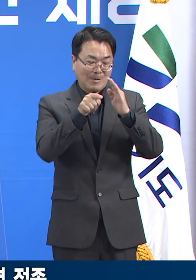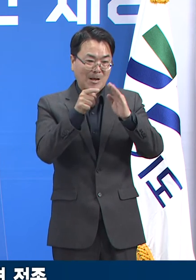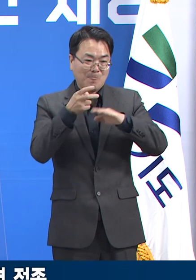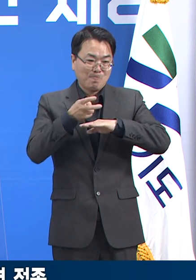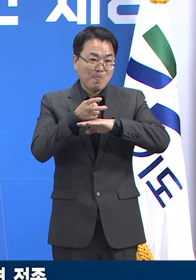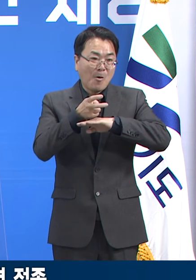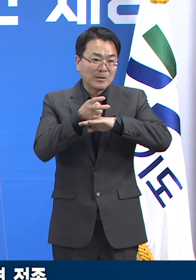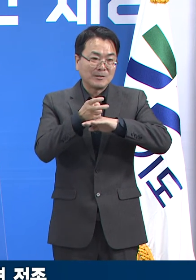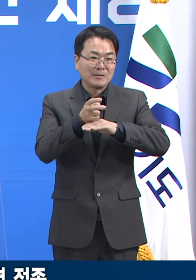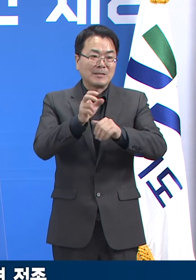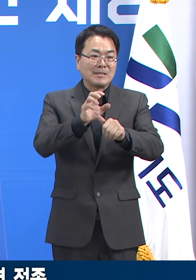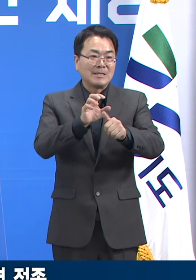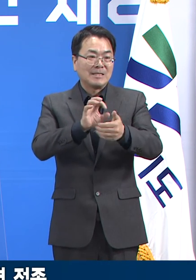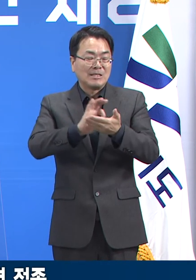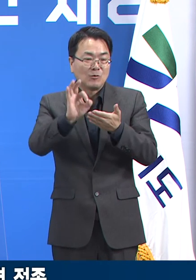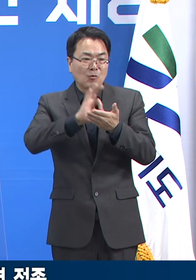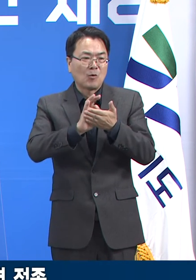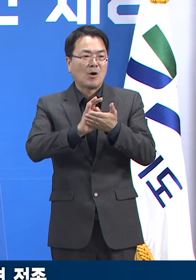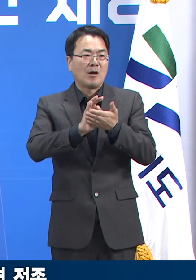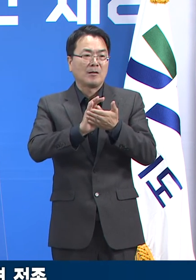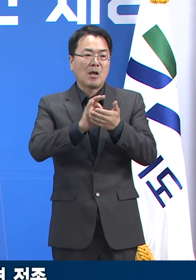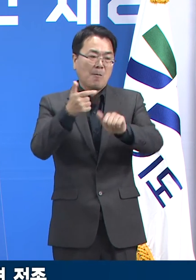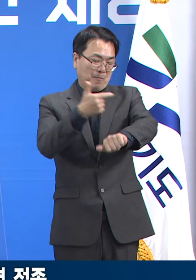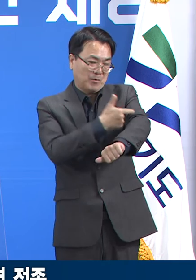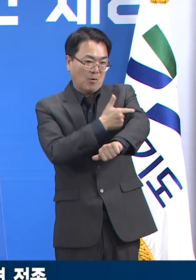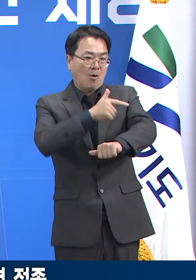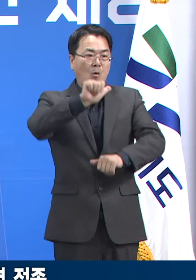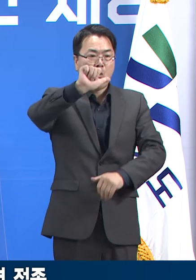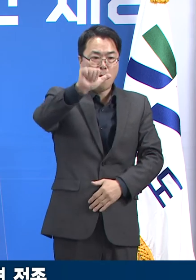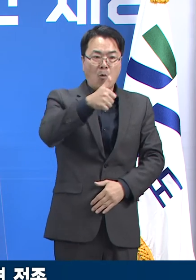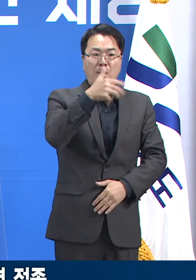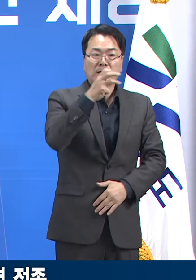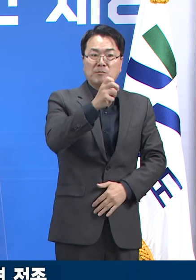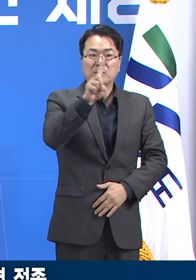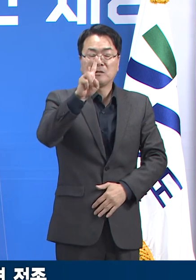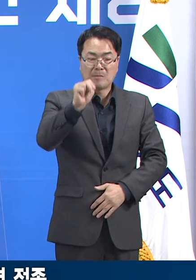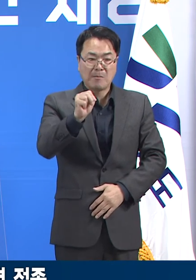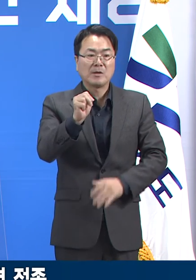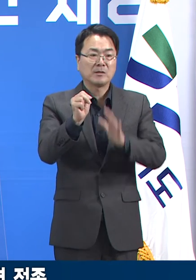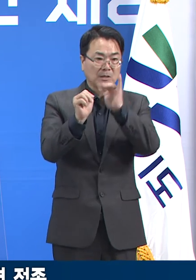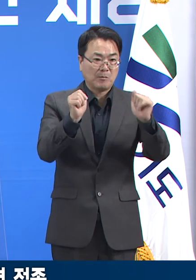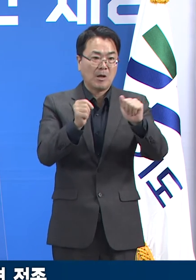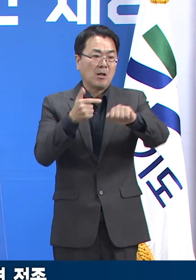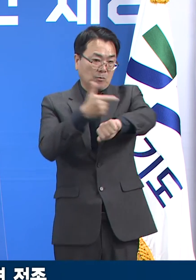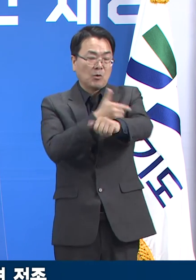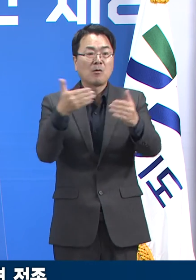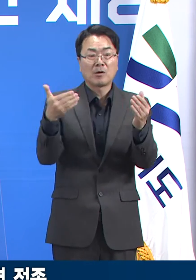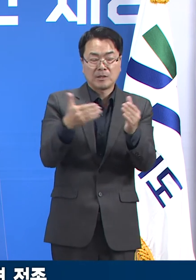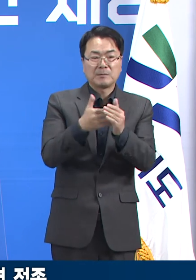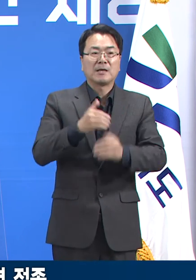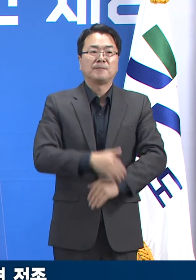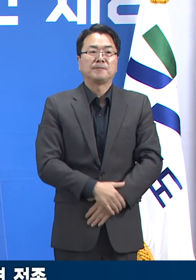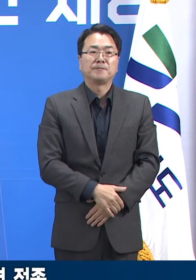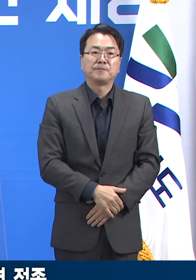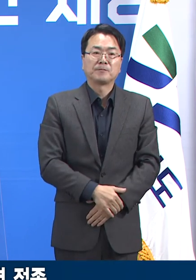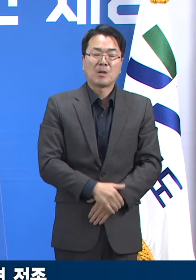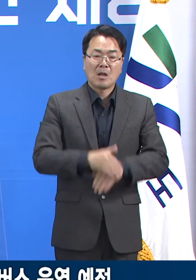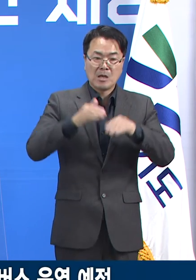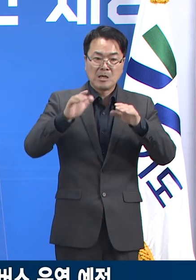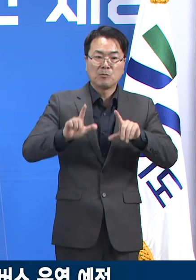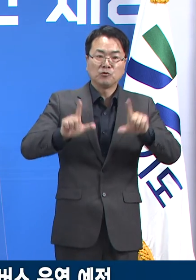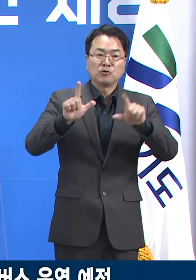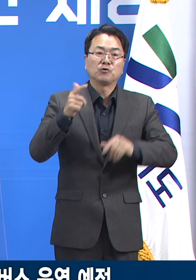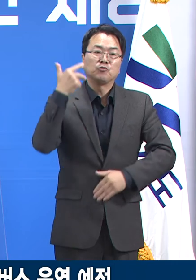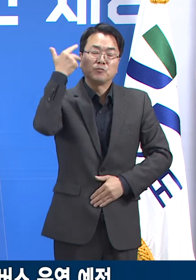주 동안 533명을 접종하였으며 현재까지 총 881명을 접종하였습니다. 금주에는